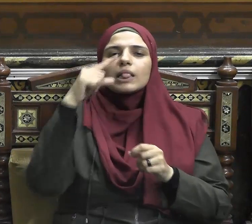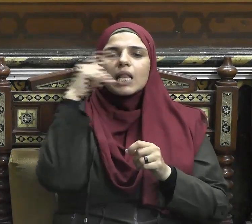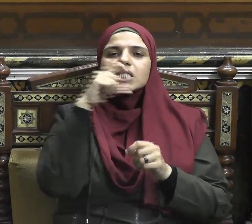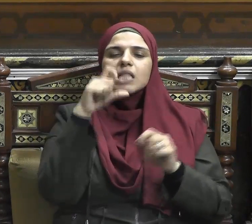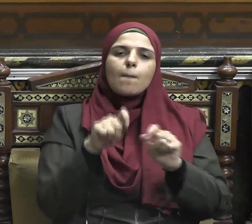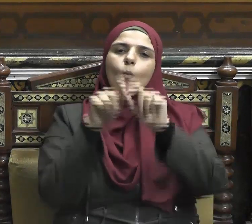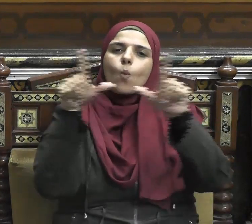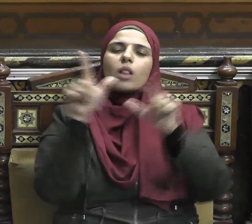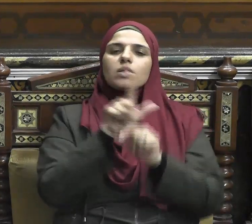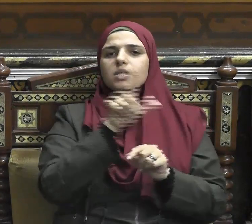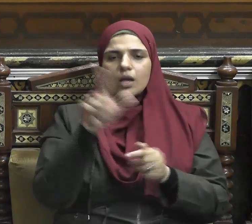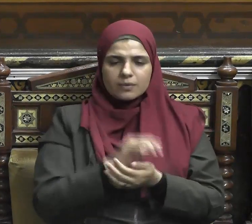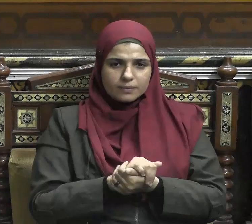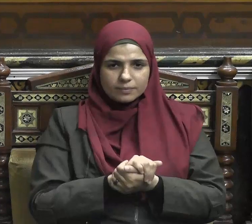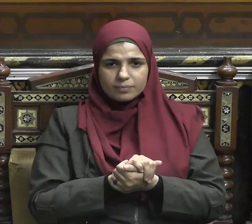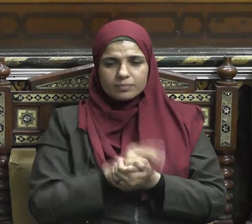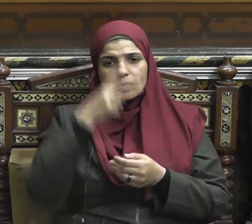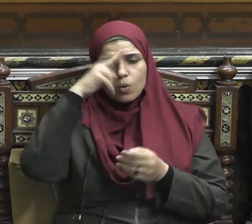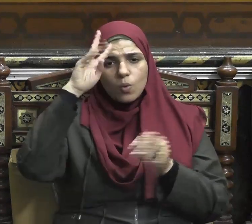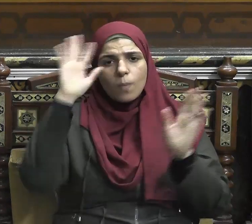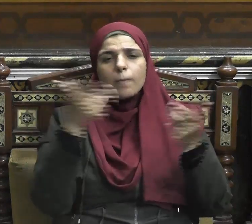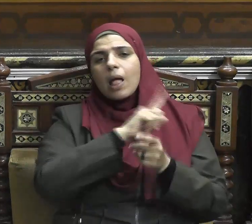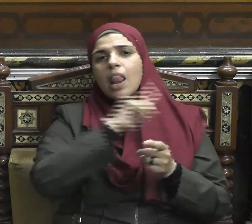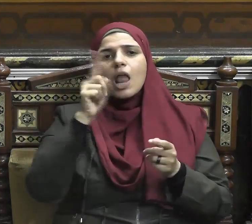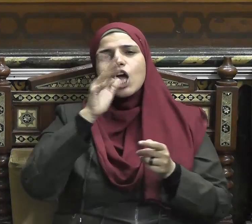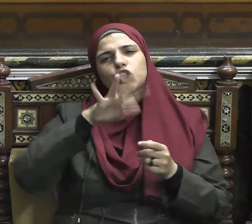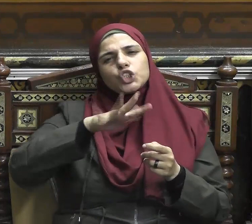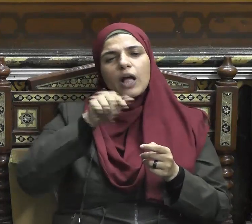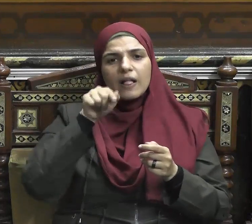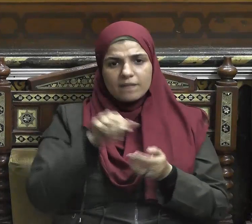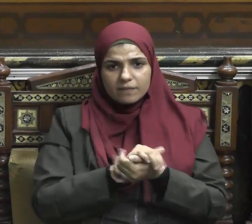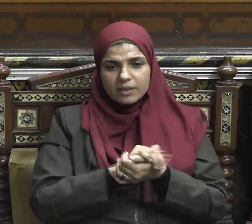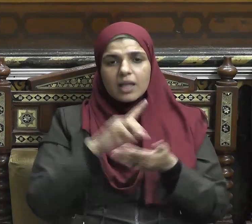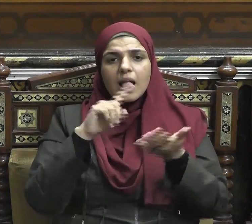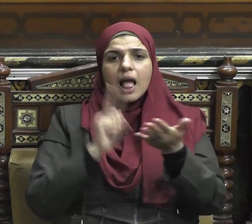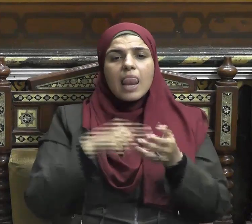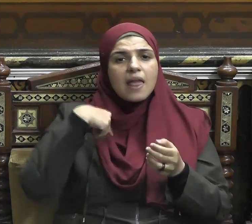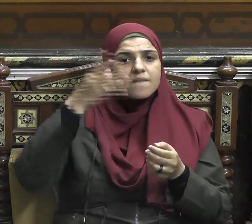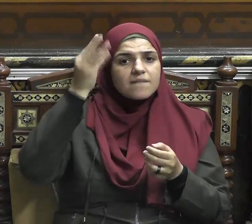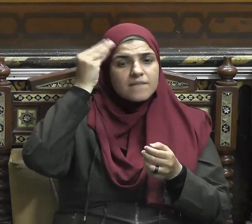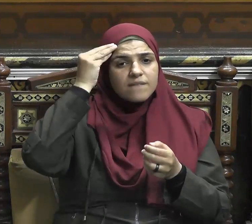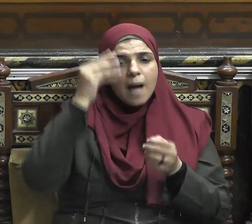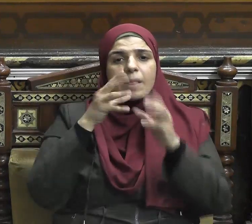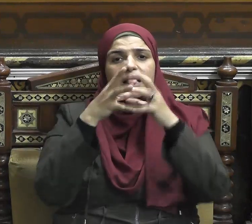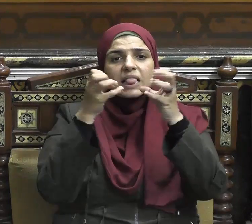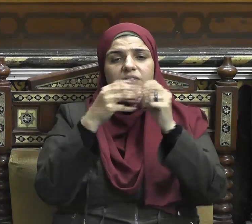والمروءة وكف الأذى عن الناس وإغاثة الملهوف ونجدة